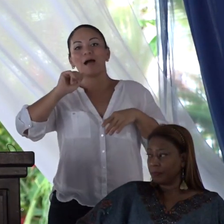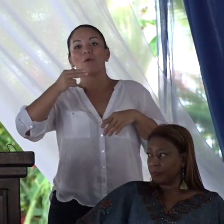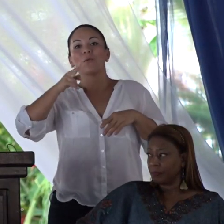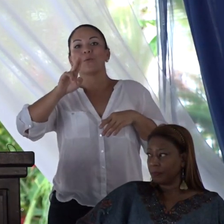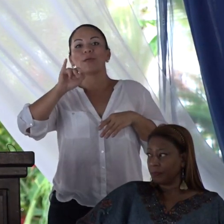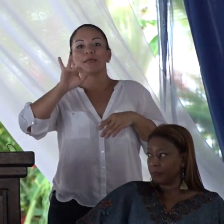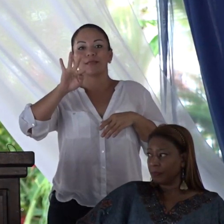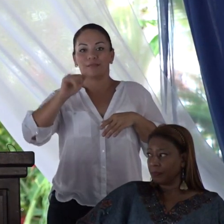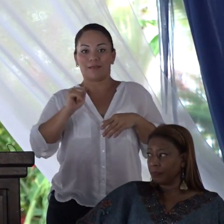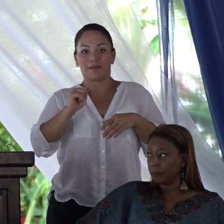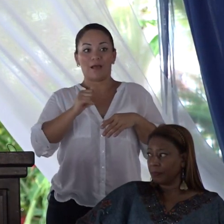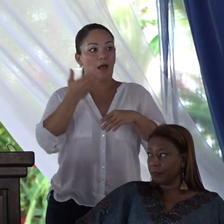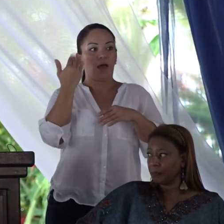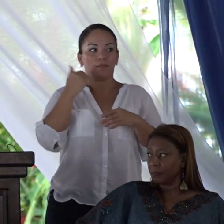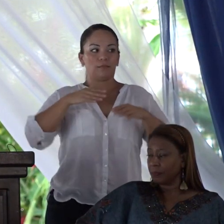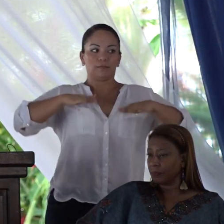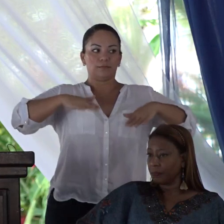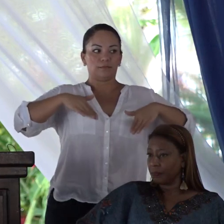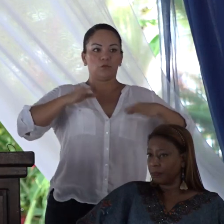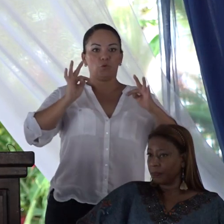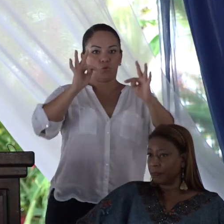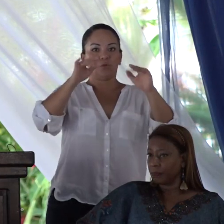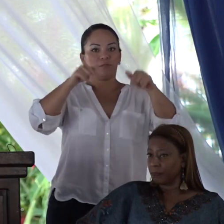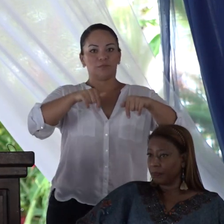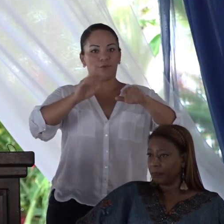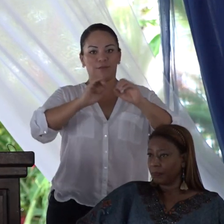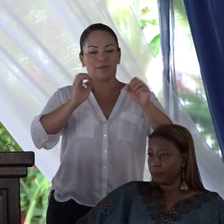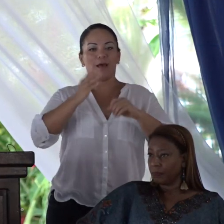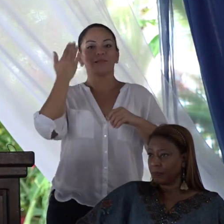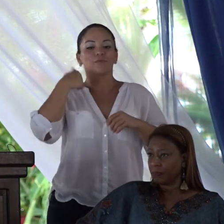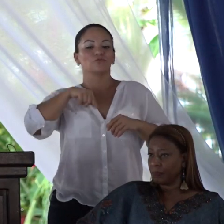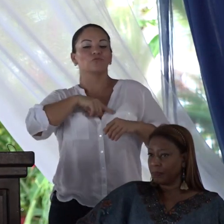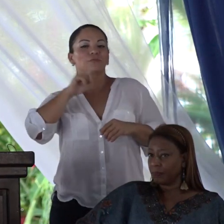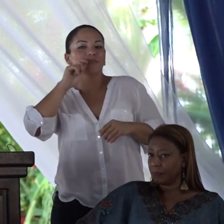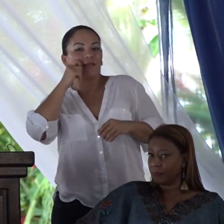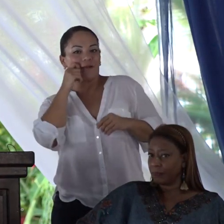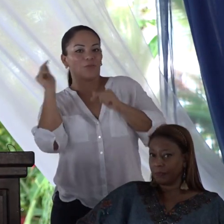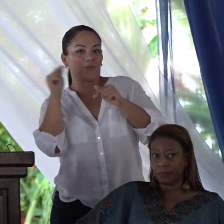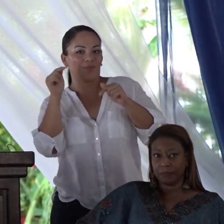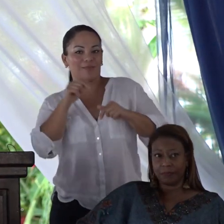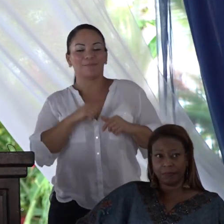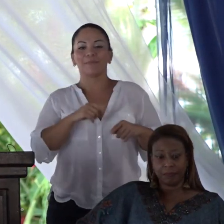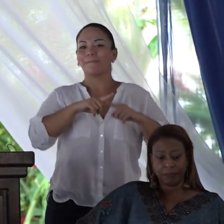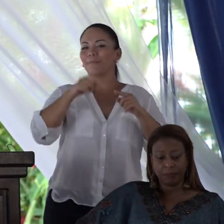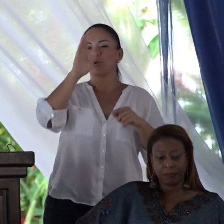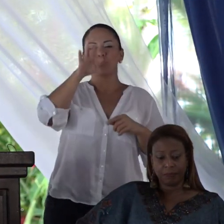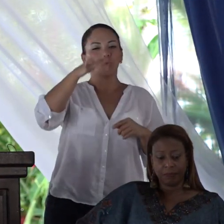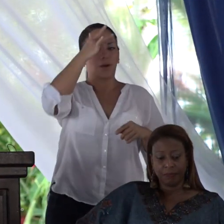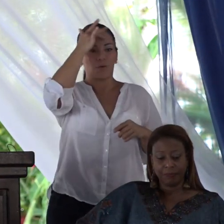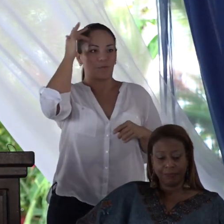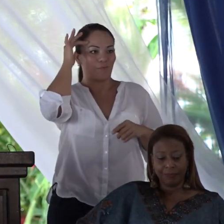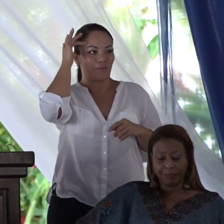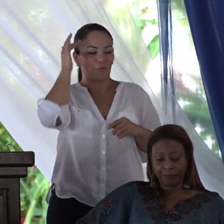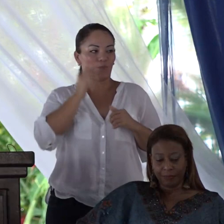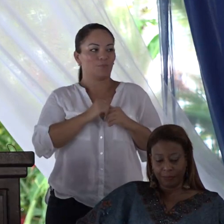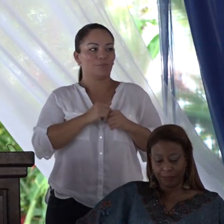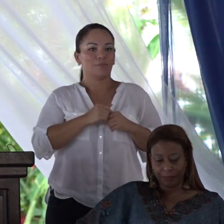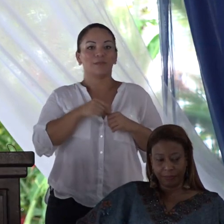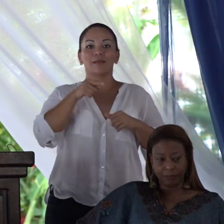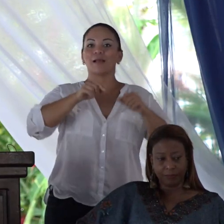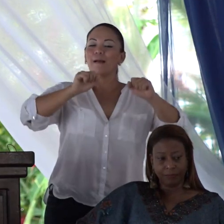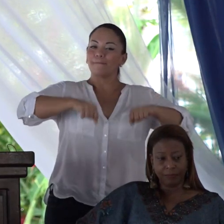cuando Cahuita no era un destino turístico, era nuestro secreto. Nunca se me olvidará la